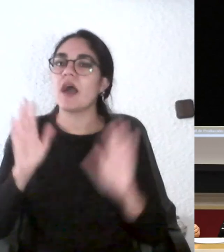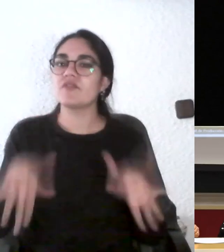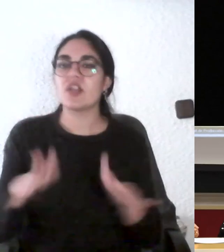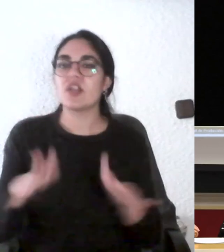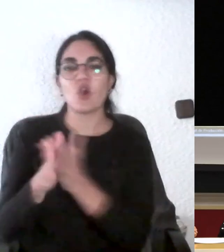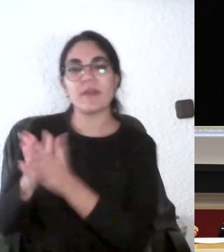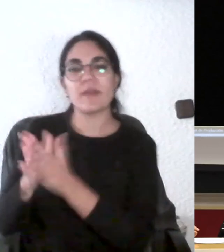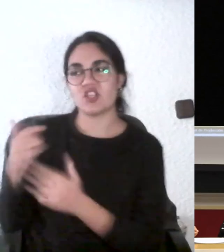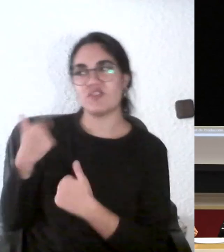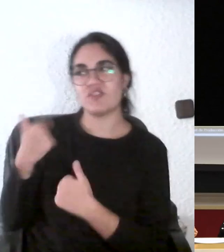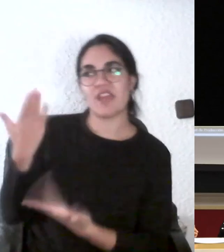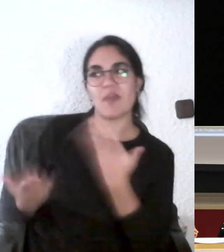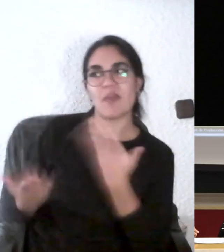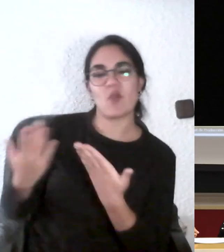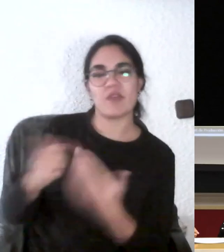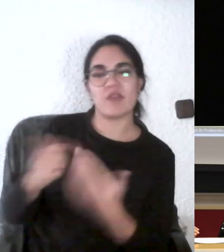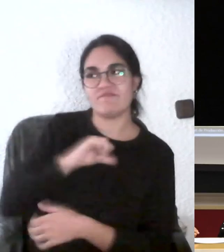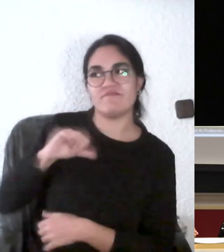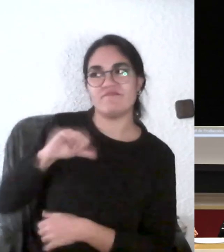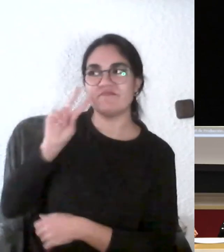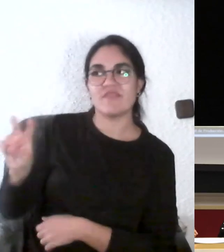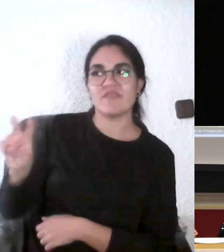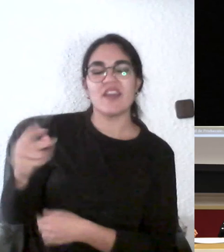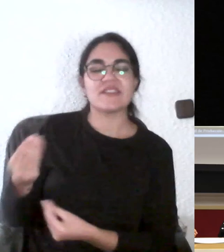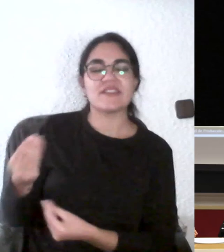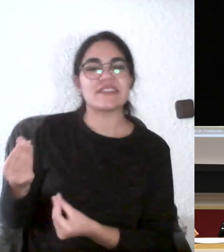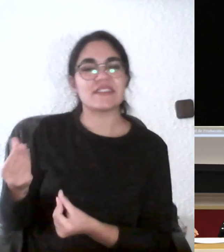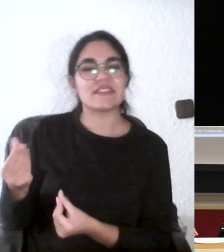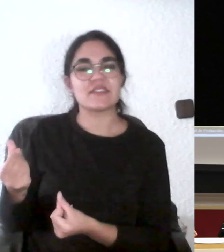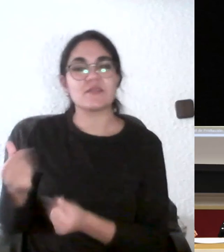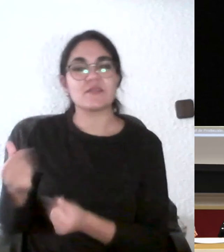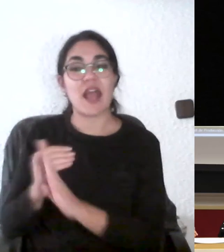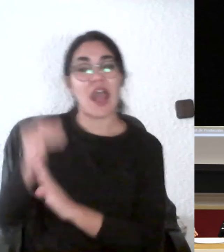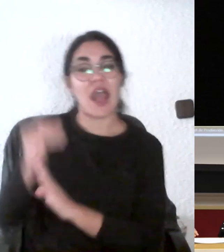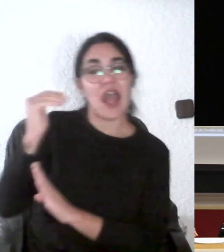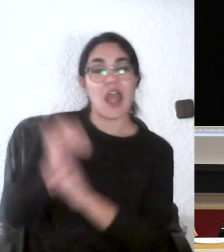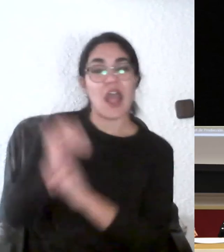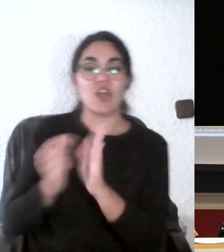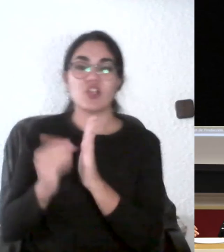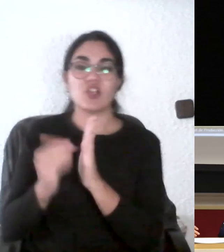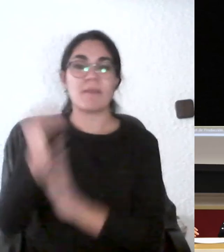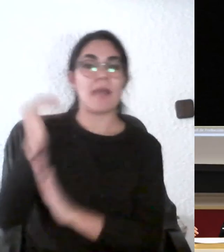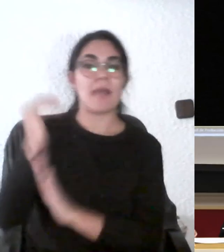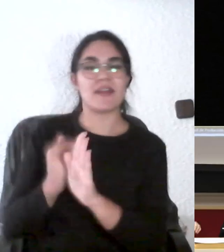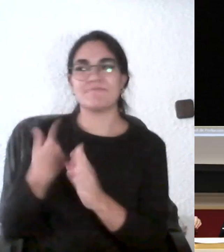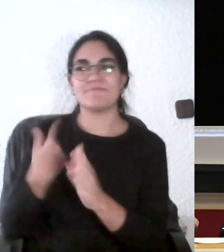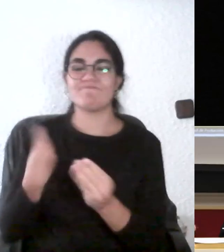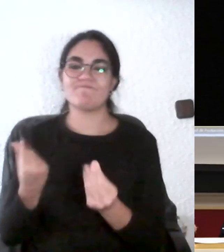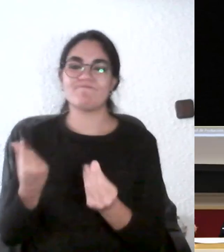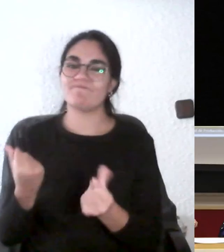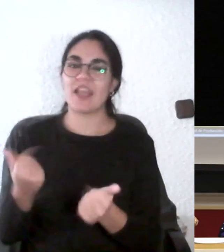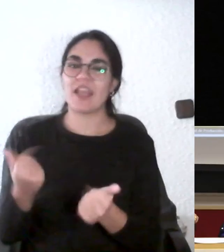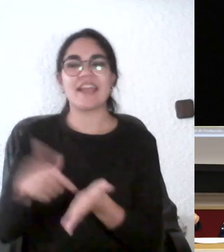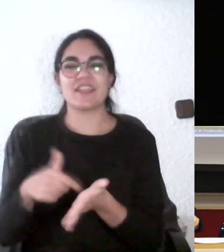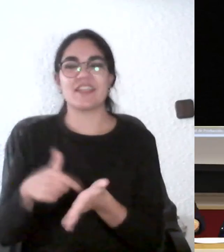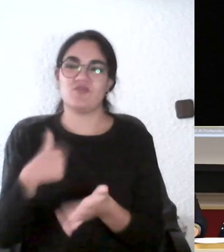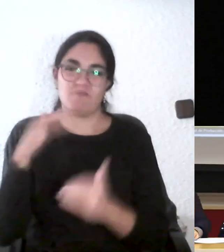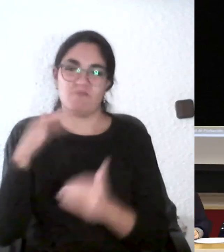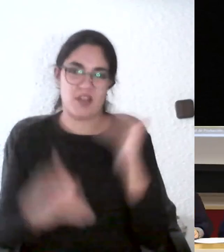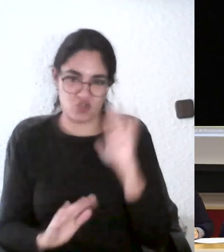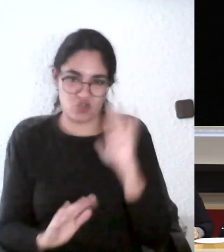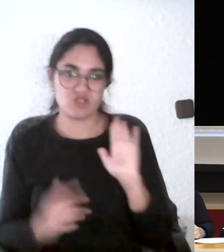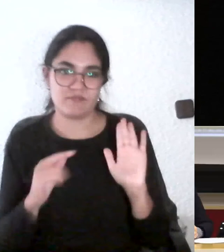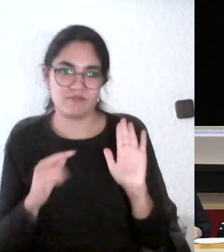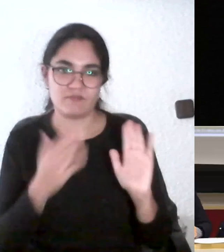compañeros tanto para arriba como para abajo y ya creo más o menos un minuto y medio gracias